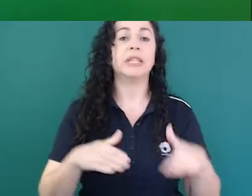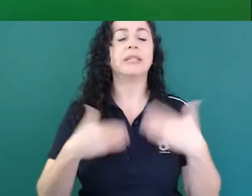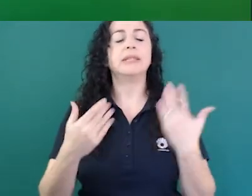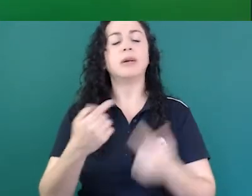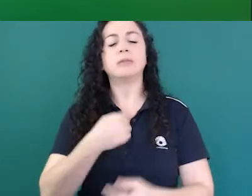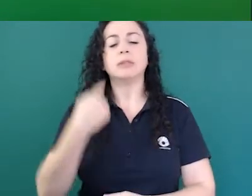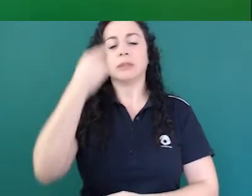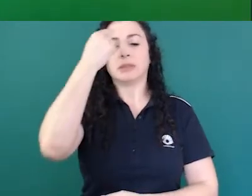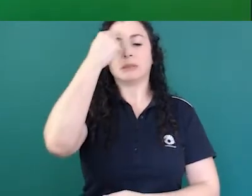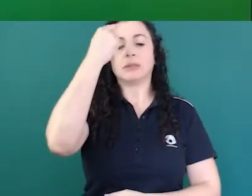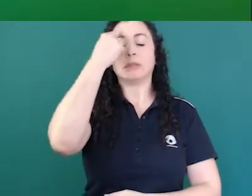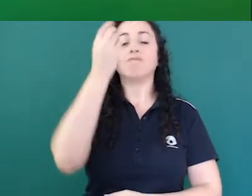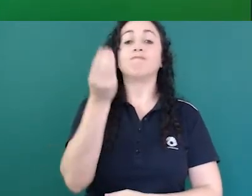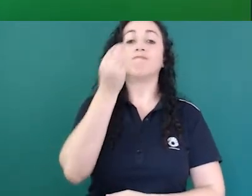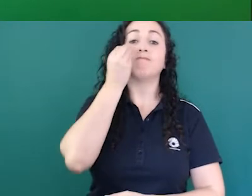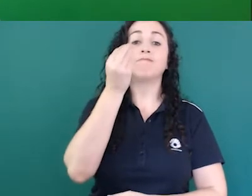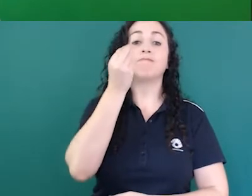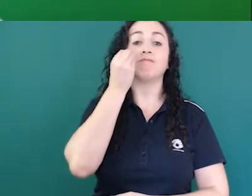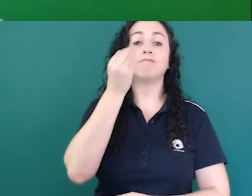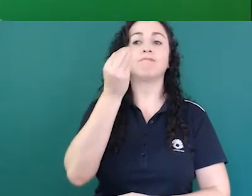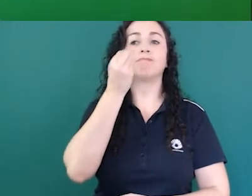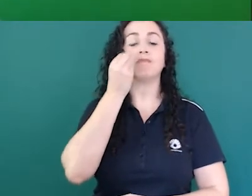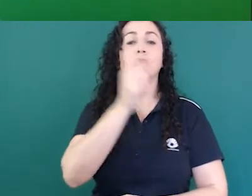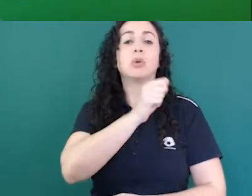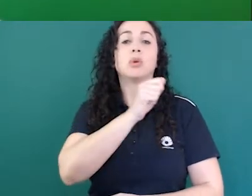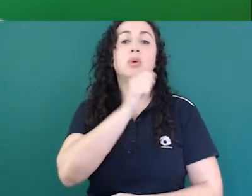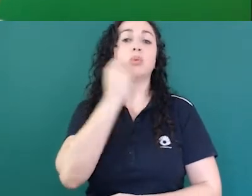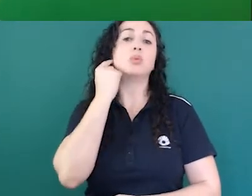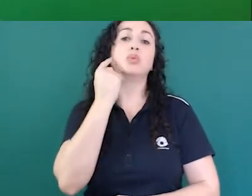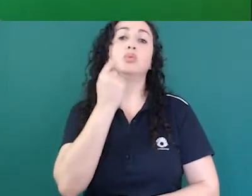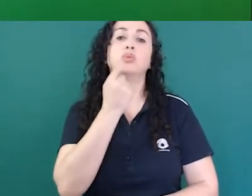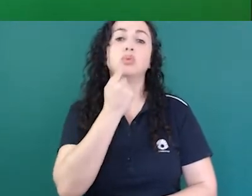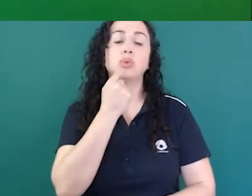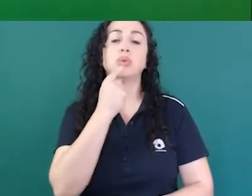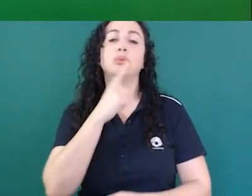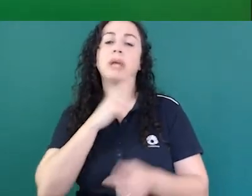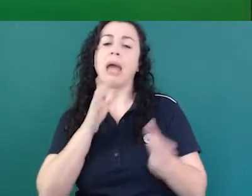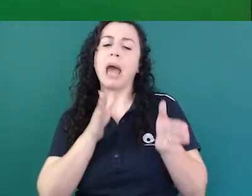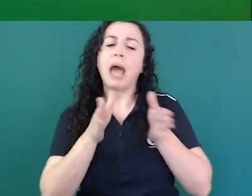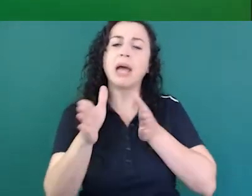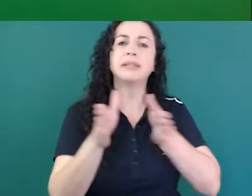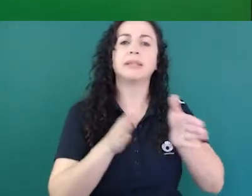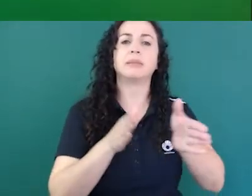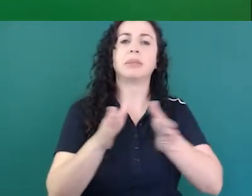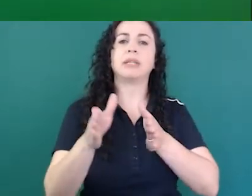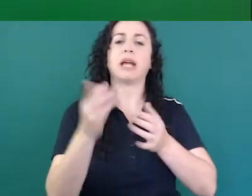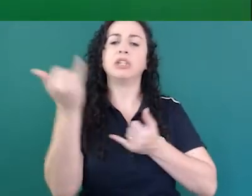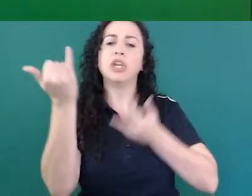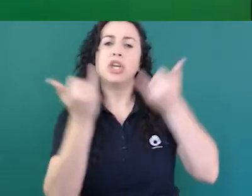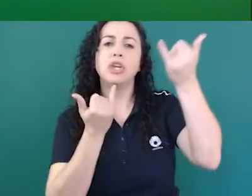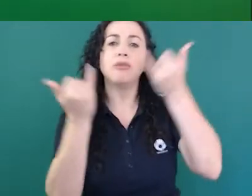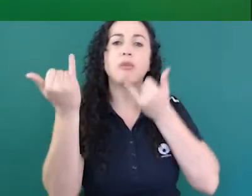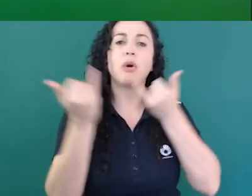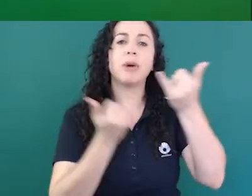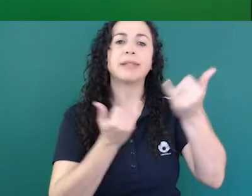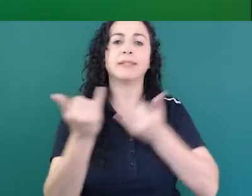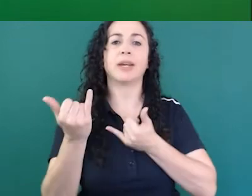acesso da informação que originalmente está escrito mas na forma de língua de sinais facilitar a interação e